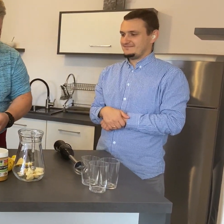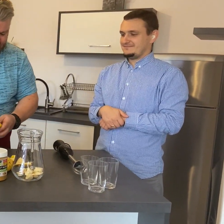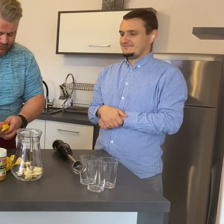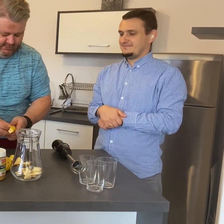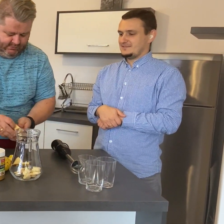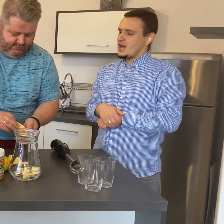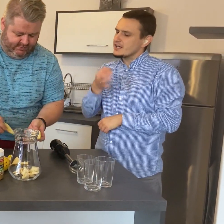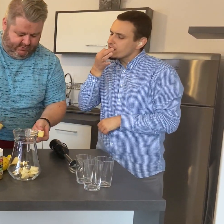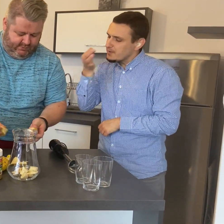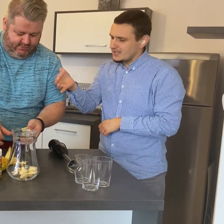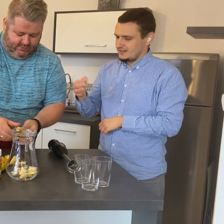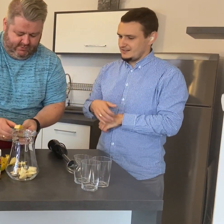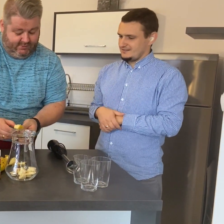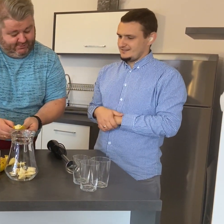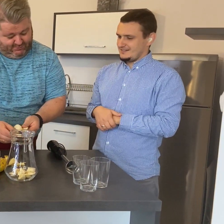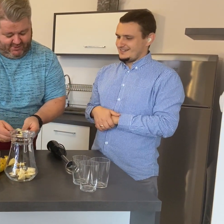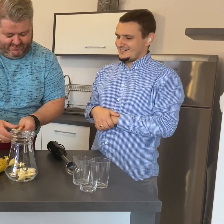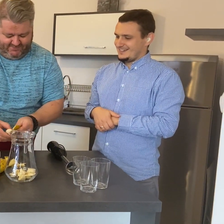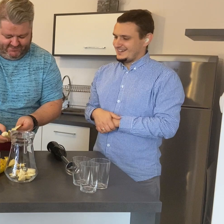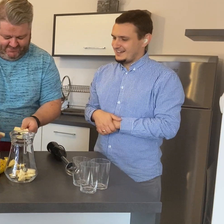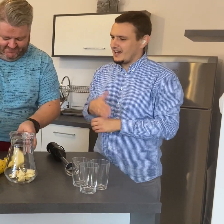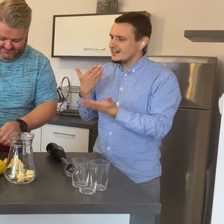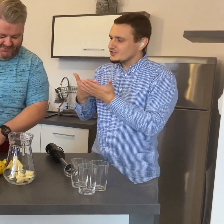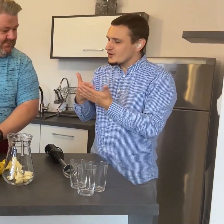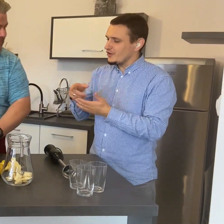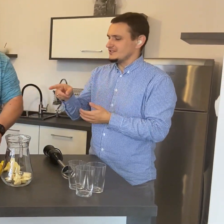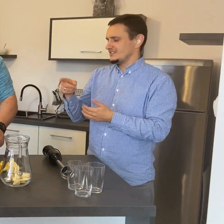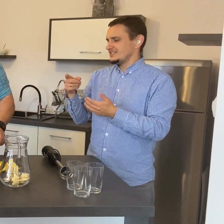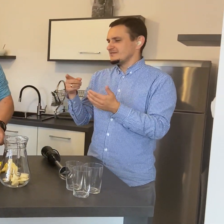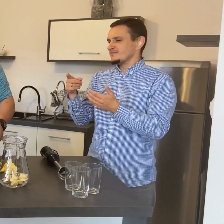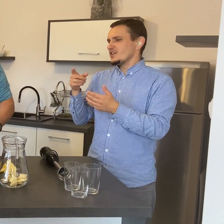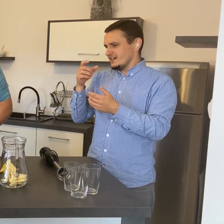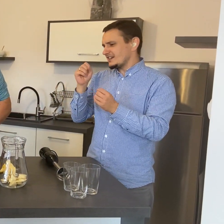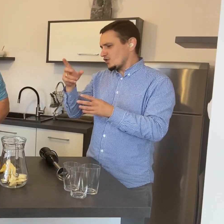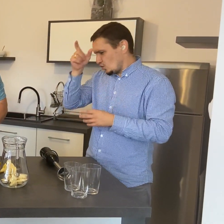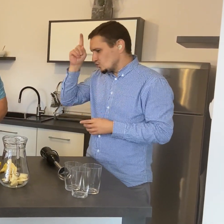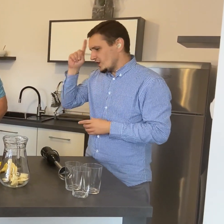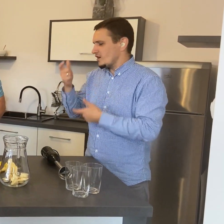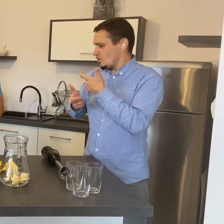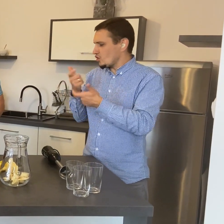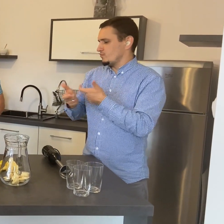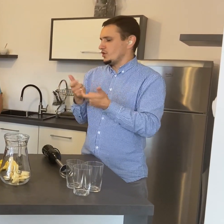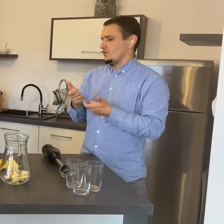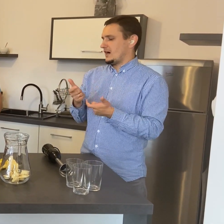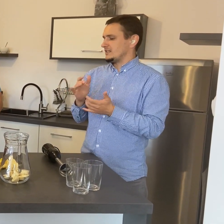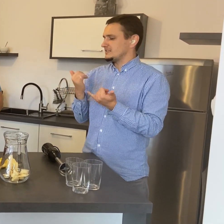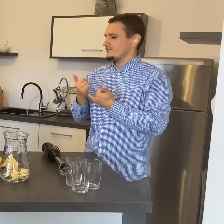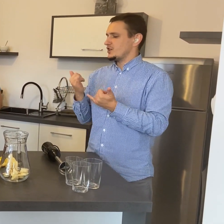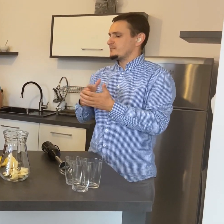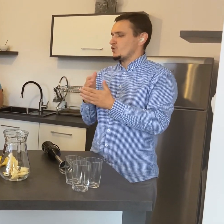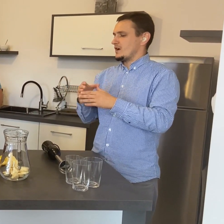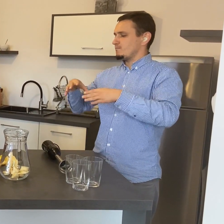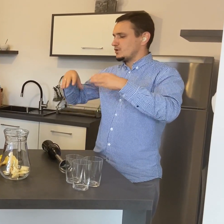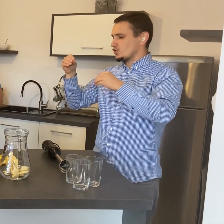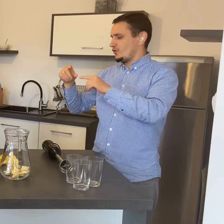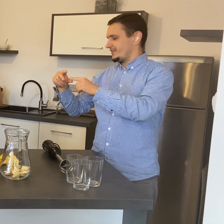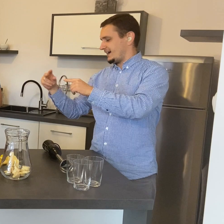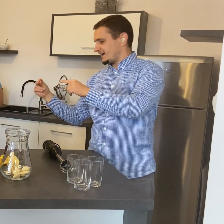A takie pytanie. Słucham. A dlaczego tak ludzie robią, ale zawsze na przykład początek